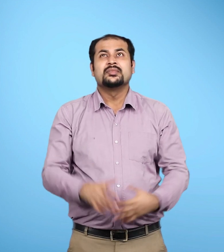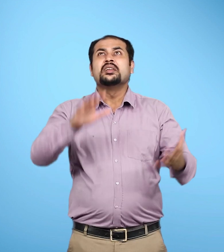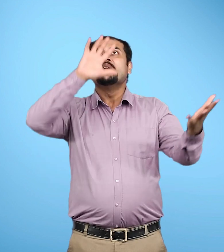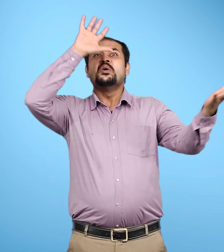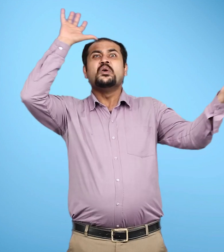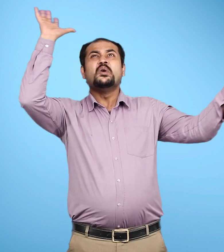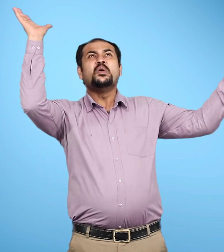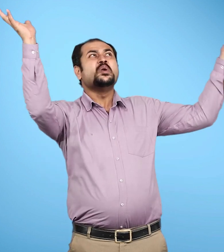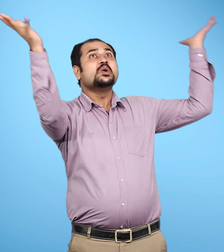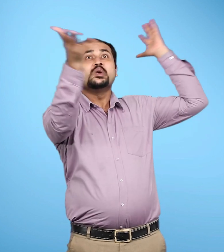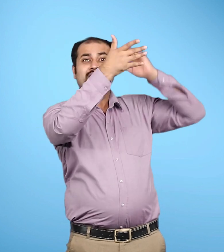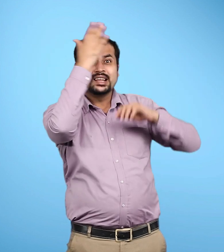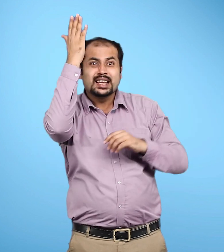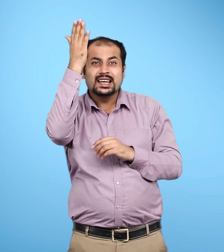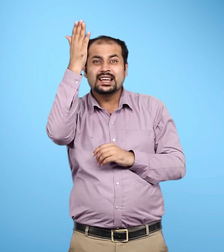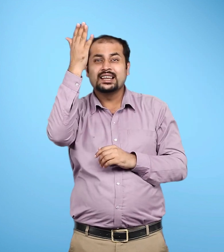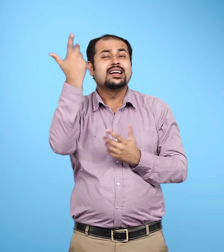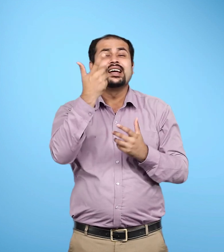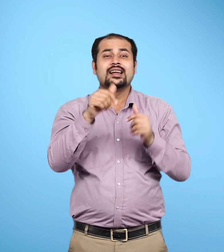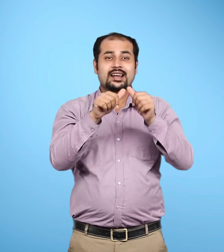कि इसमें लाखो आकाश कंगाएं मौजूद हैं